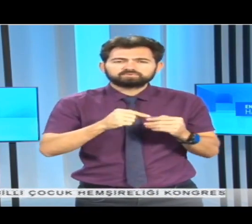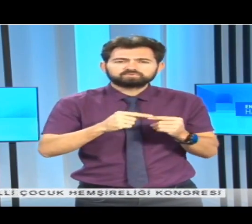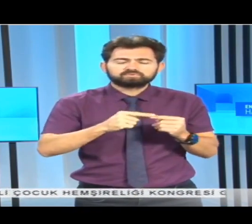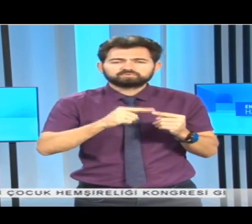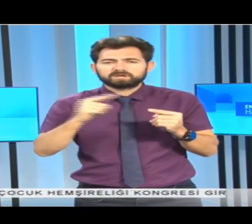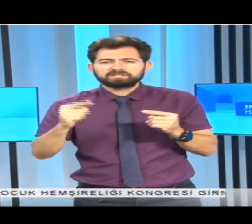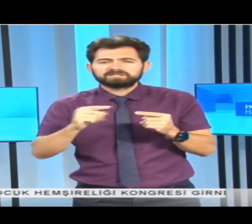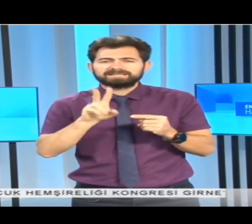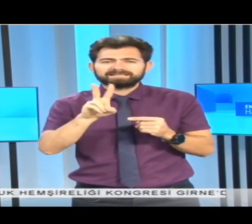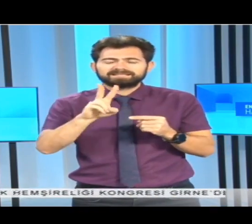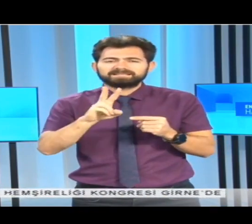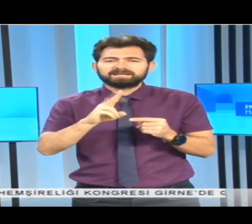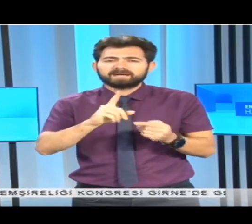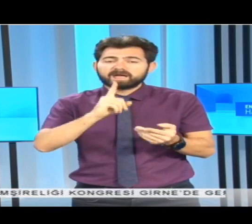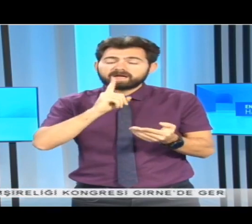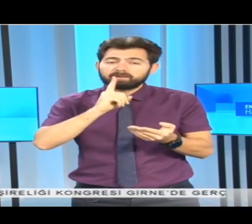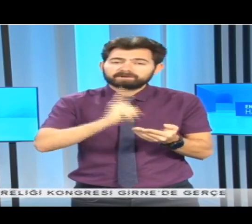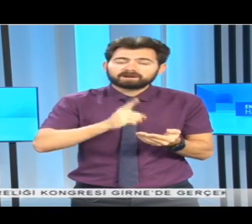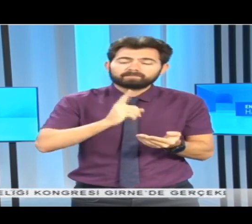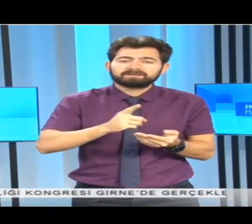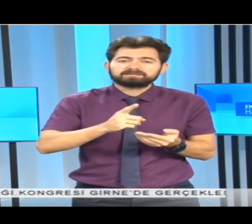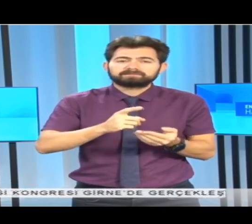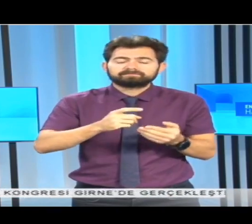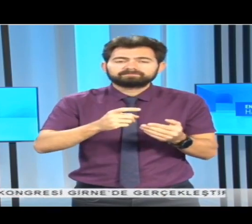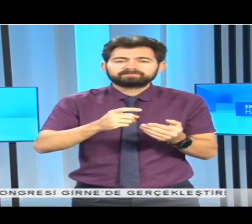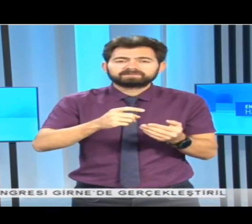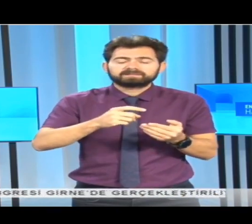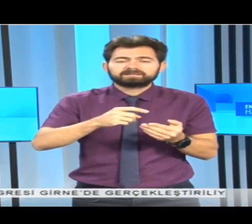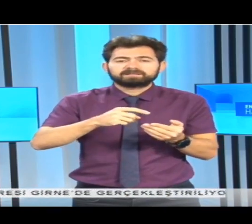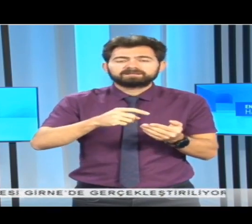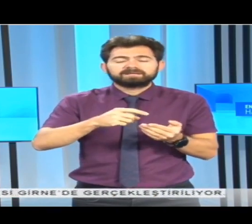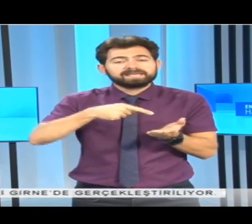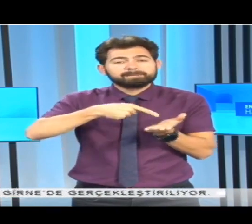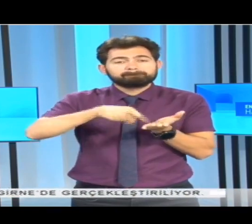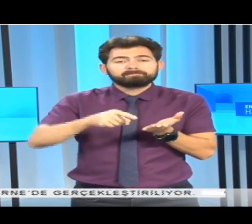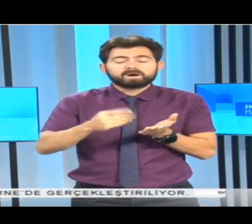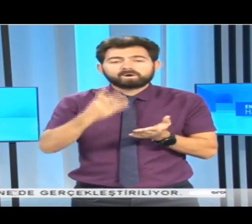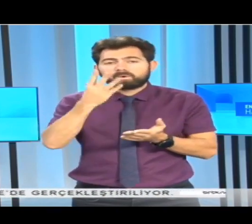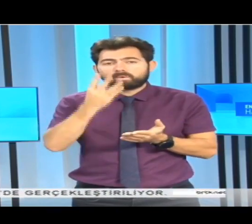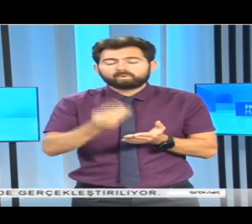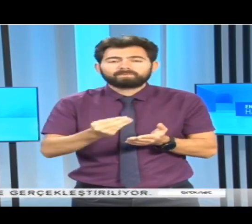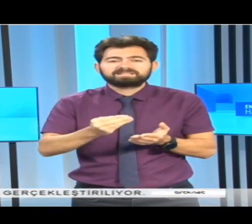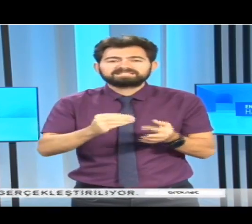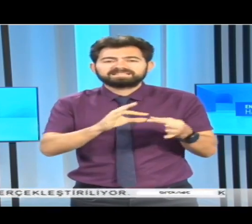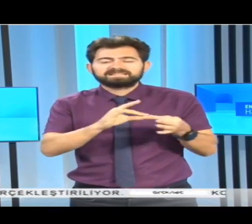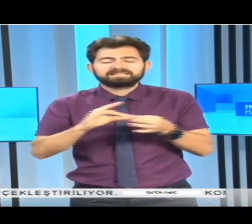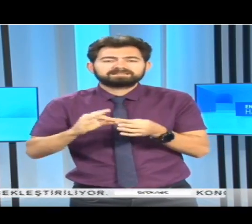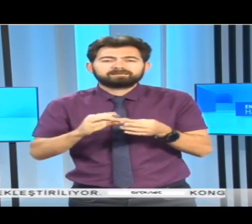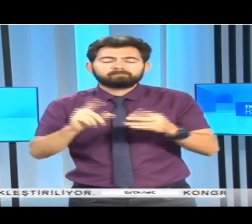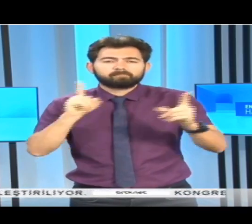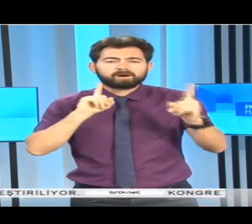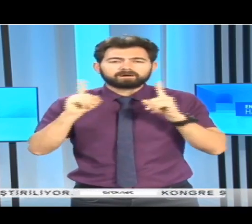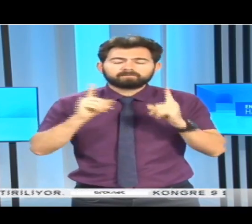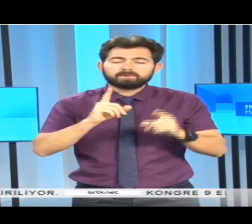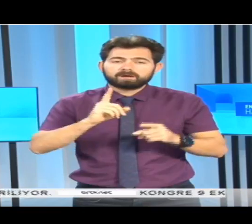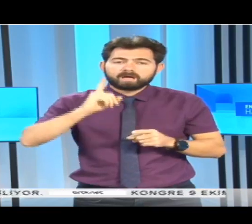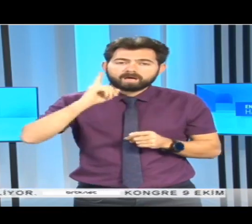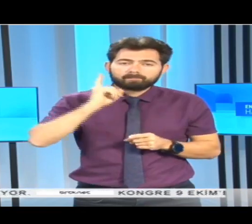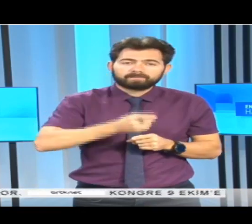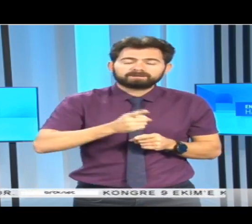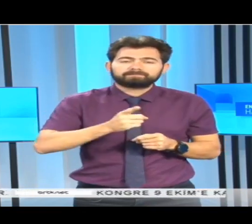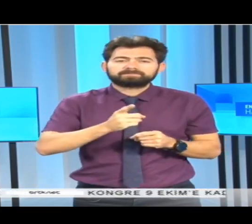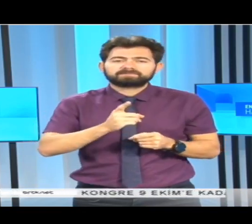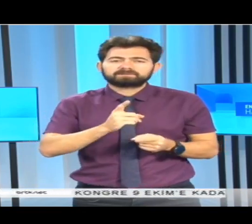emirnamesiyle ilgili mahkeme emrinin